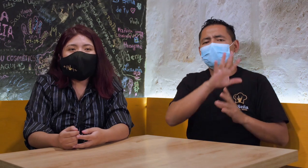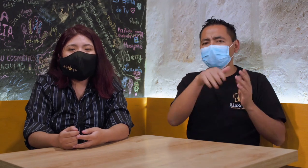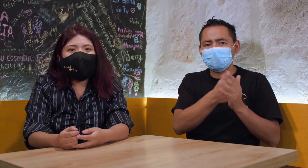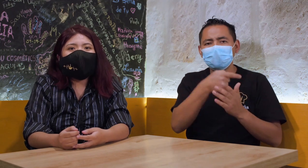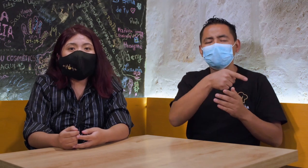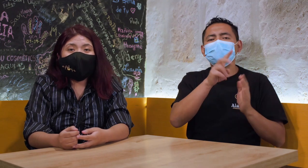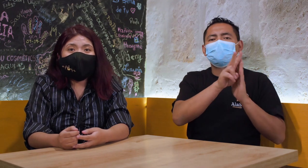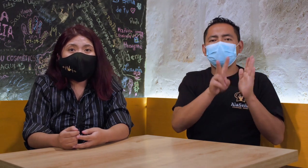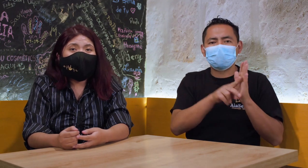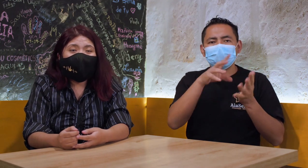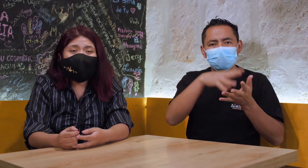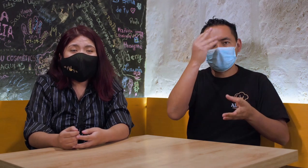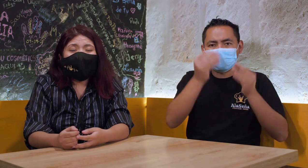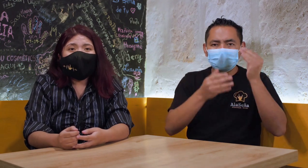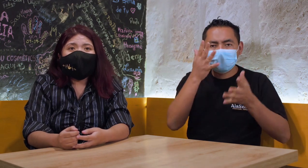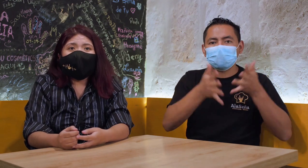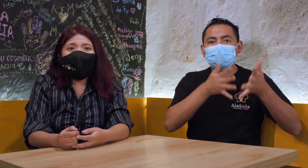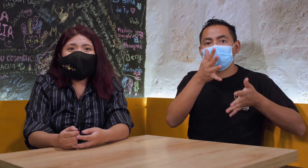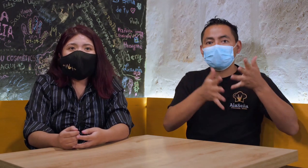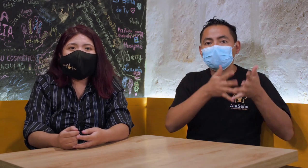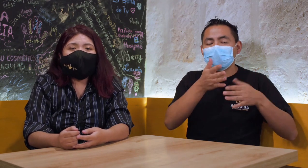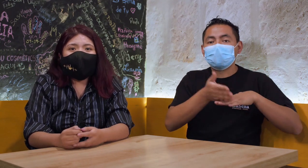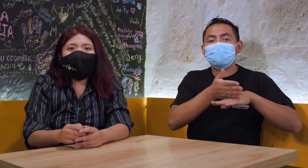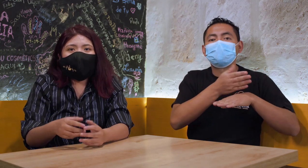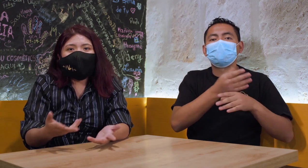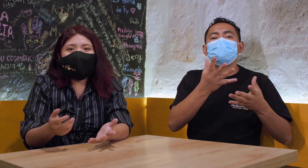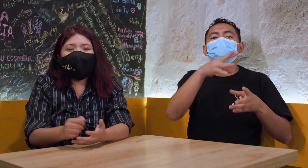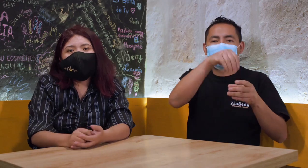han aprendido lengua de señas peruana en la Escuela de Lengua de Señas Lara.